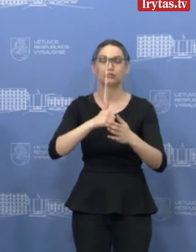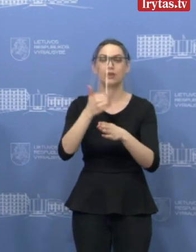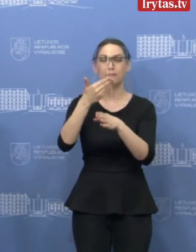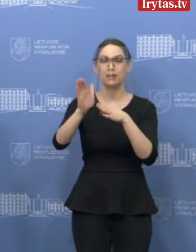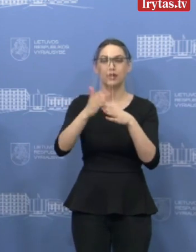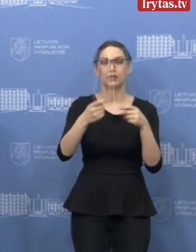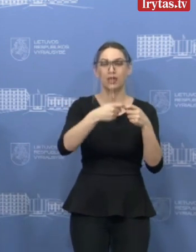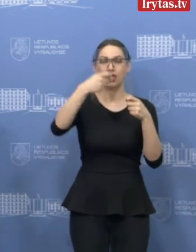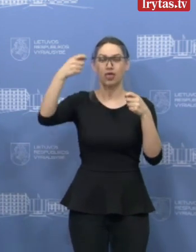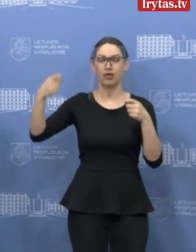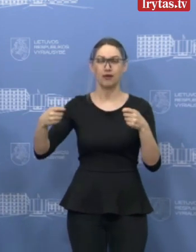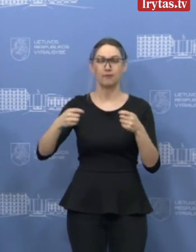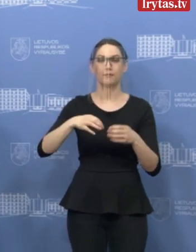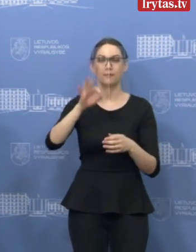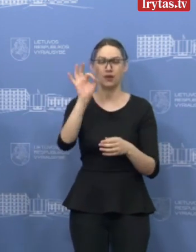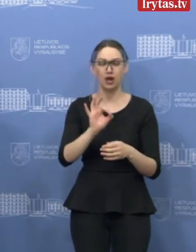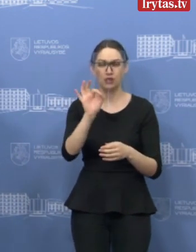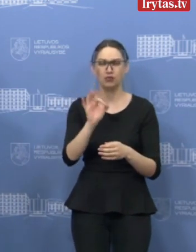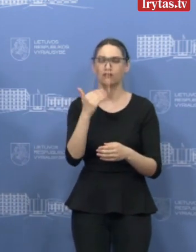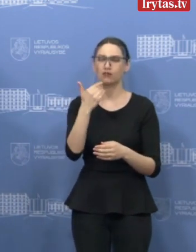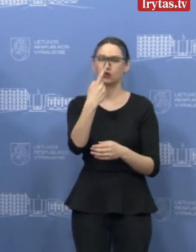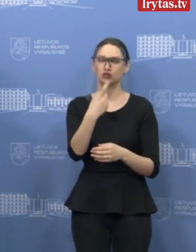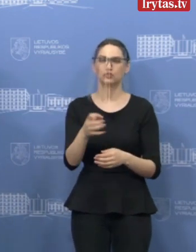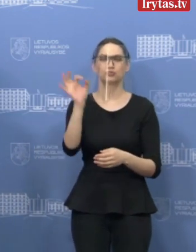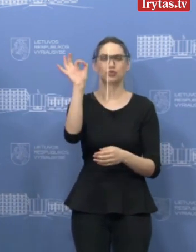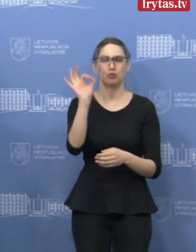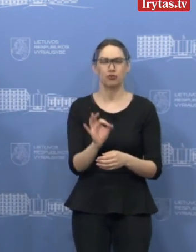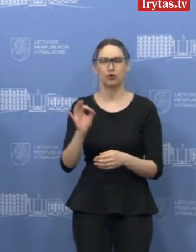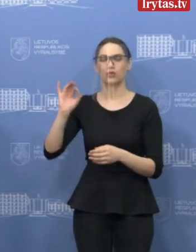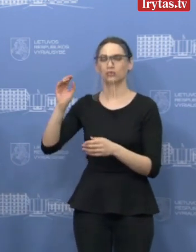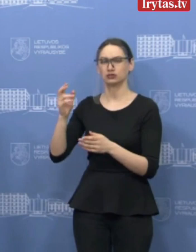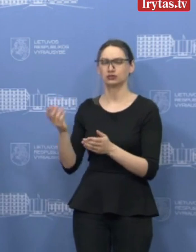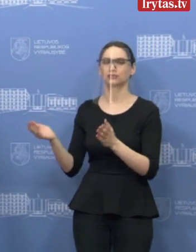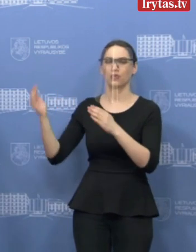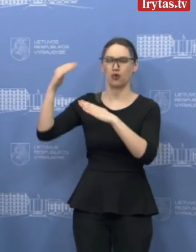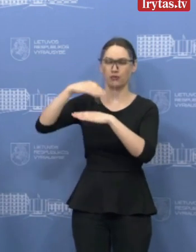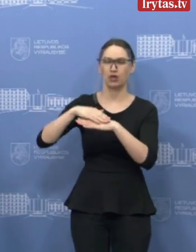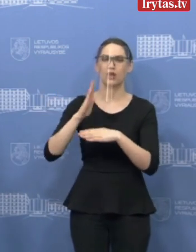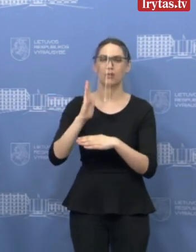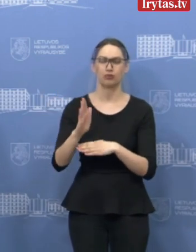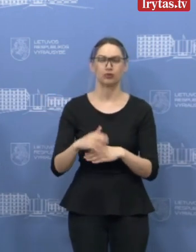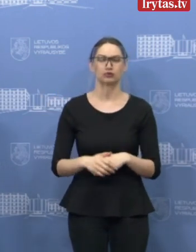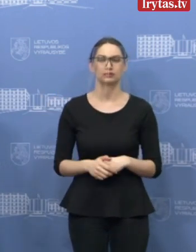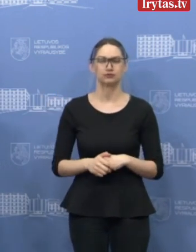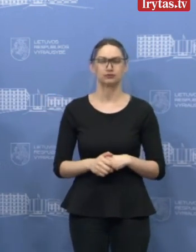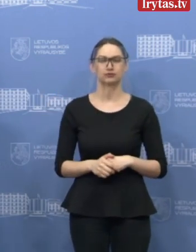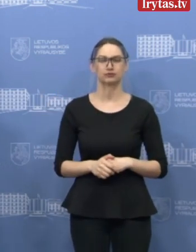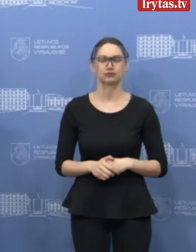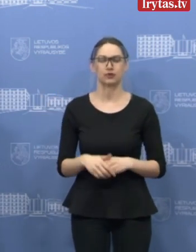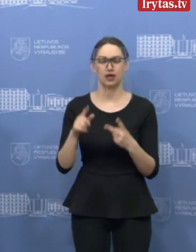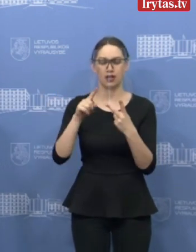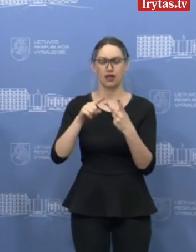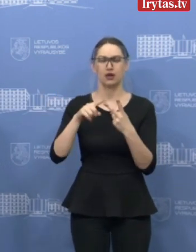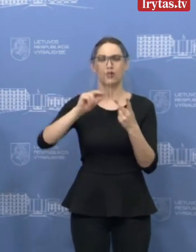visos palūkanos, 100 procentų visos palūkanos bus kompensuojamos invega priemonėmis. Antroji priemonė garantijos,